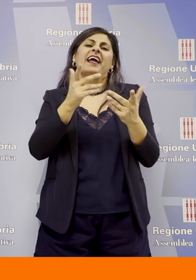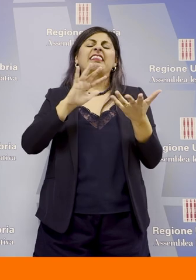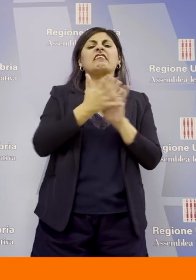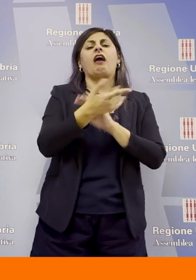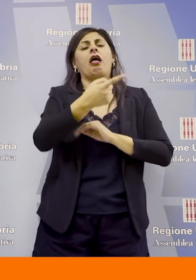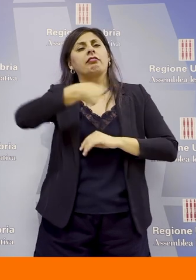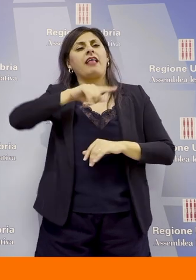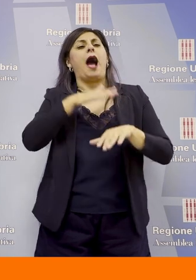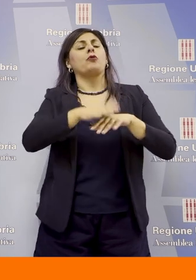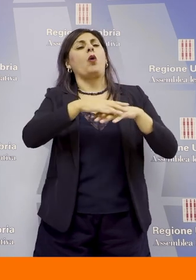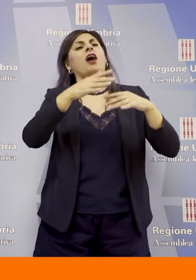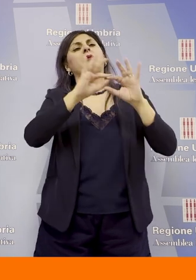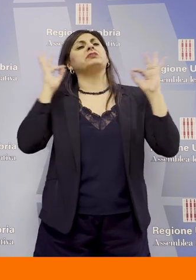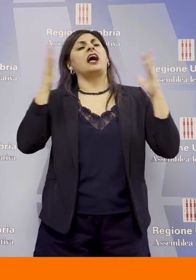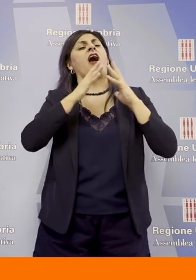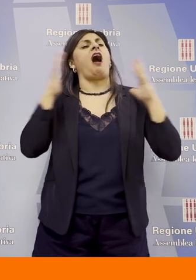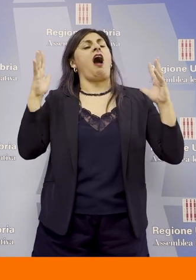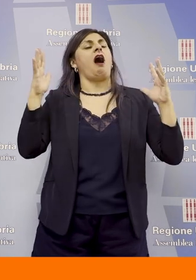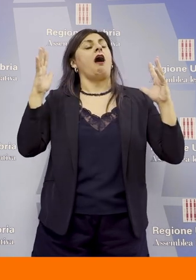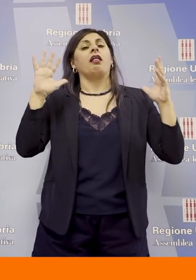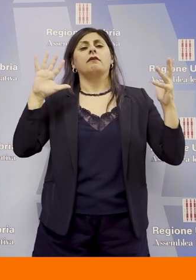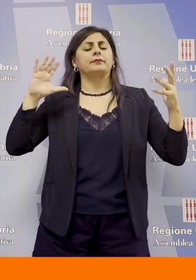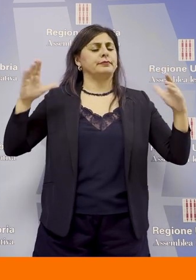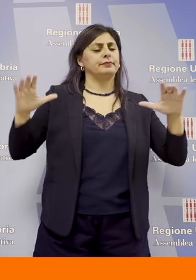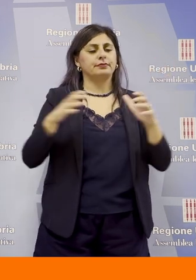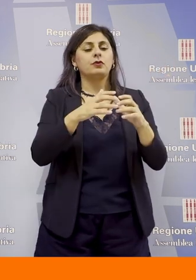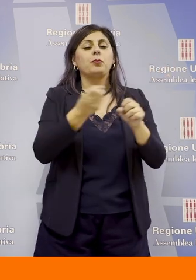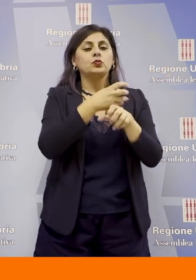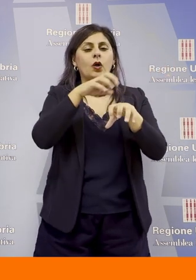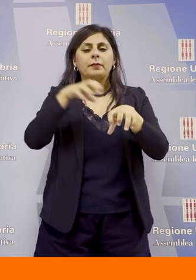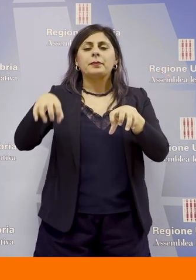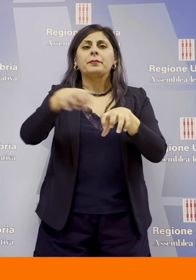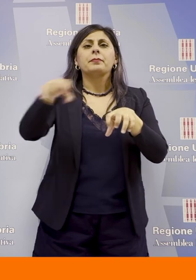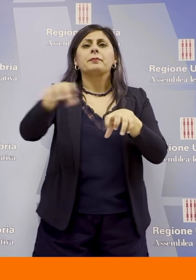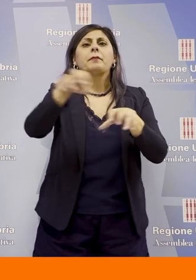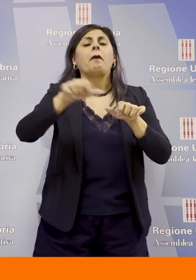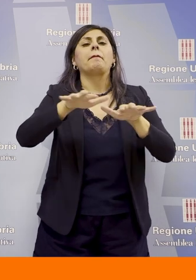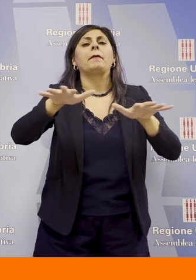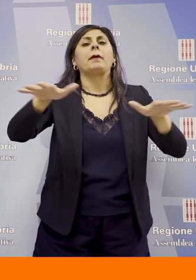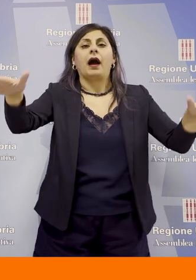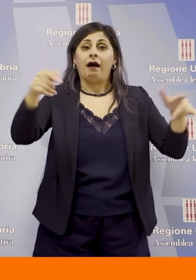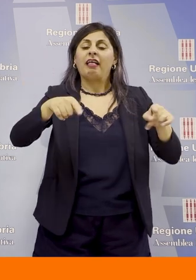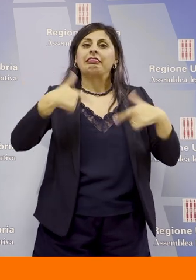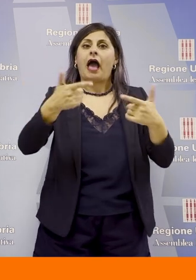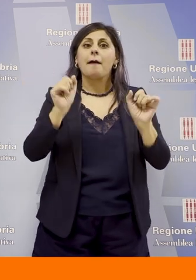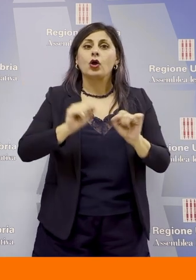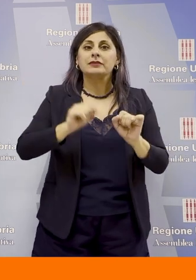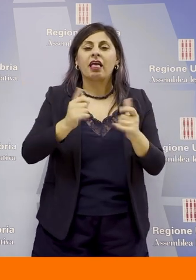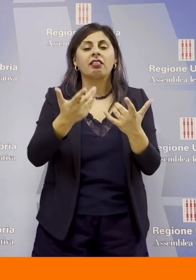grandi impianti a invece una produzione diffusa che quindi permette di poter anche